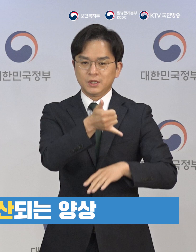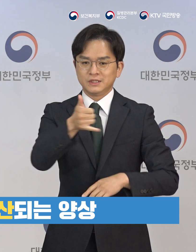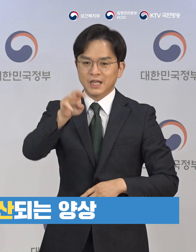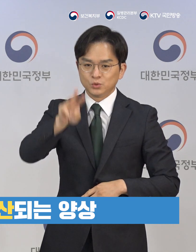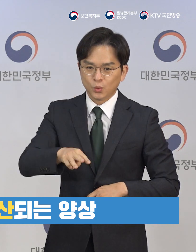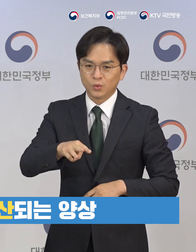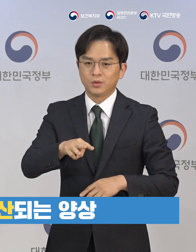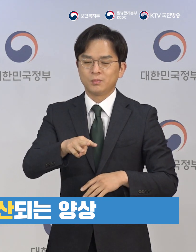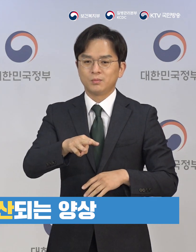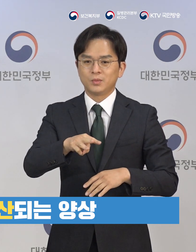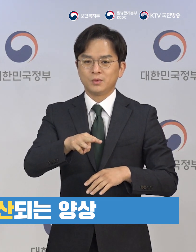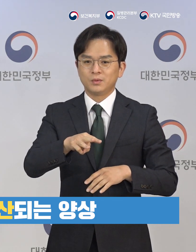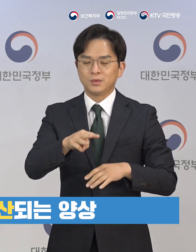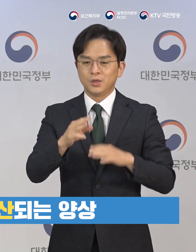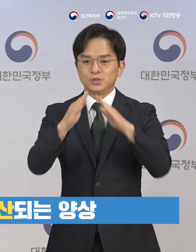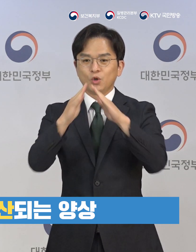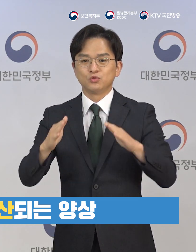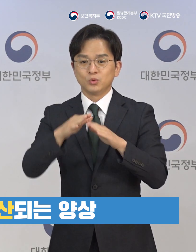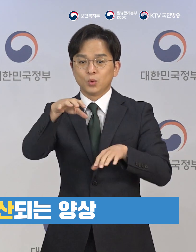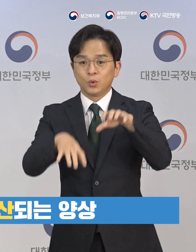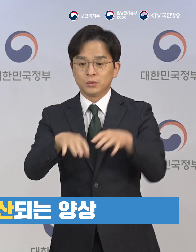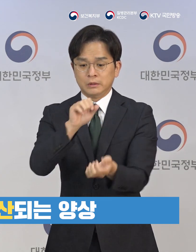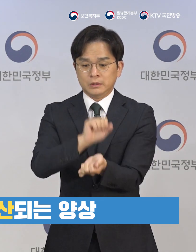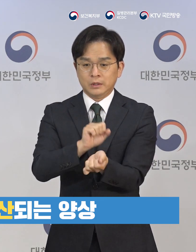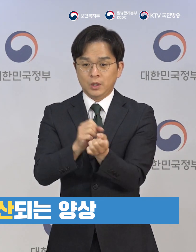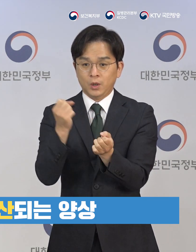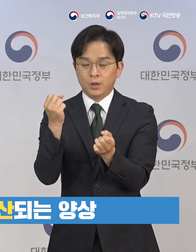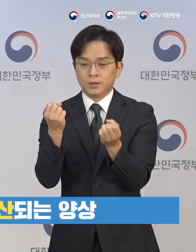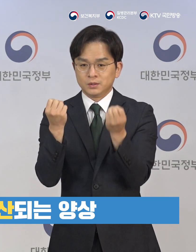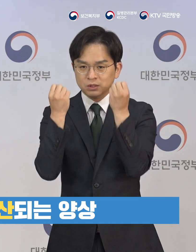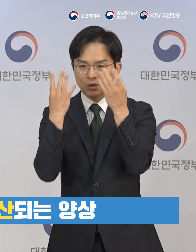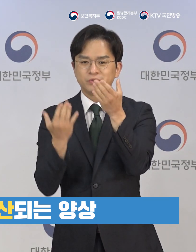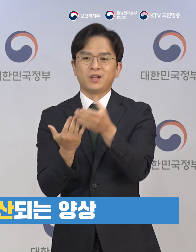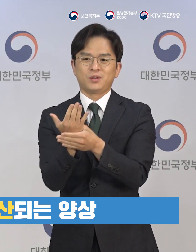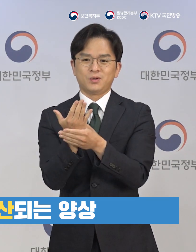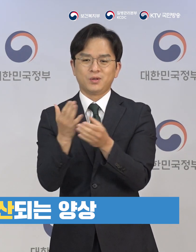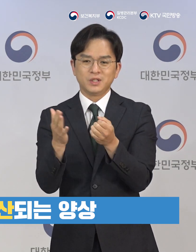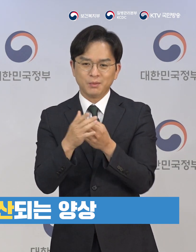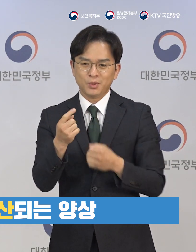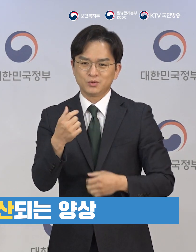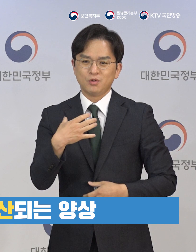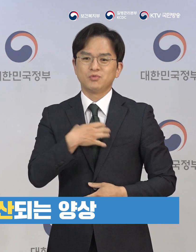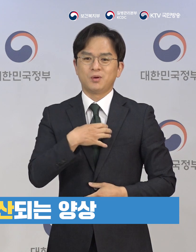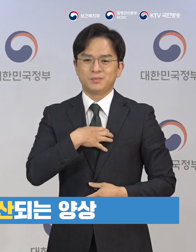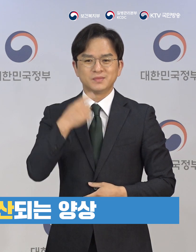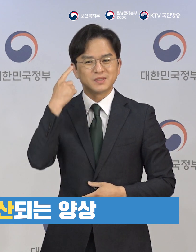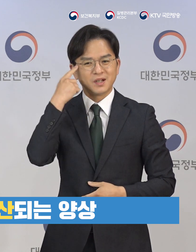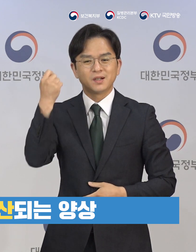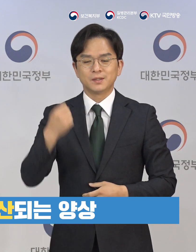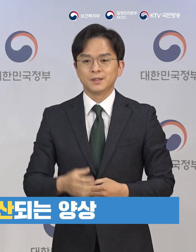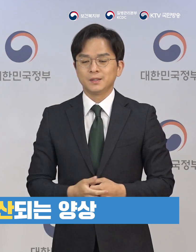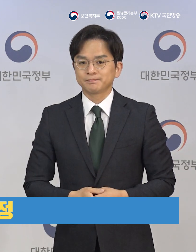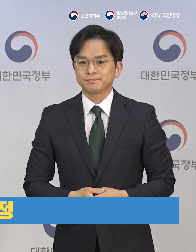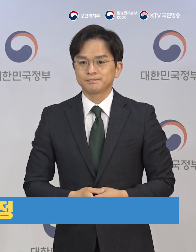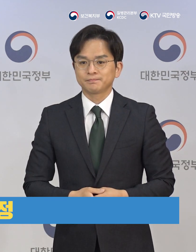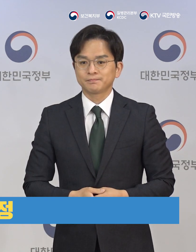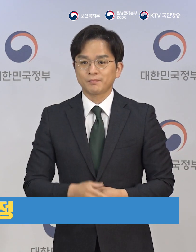충청권, 전북지역으로 확산되는 양상이 나타나고 있는 점은 새로운 유엄 요소입니다.